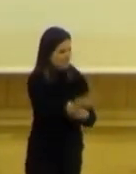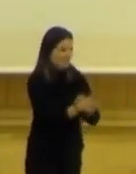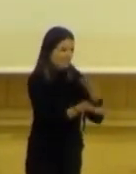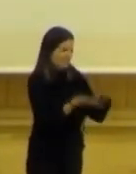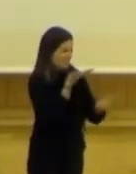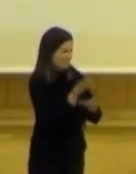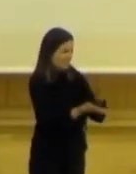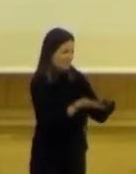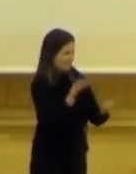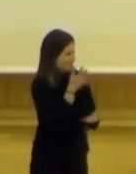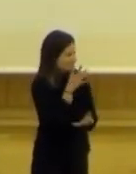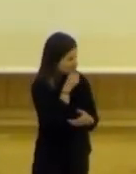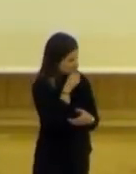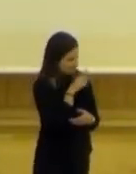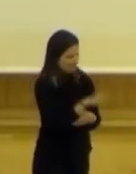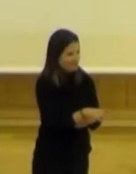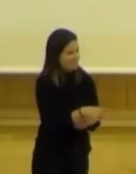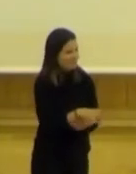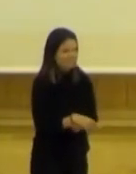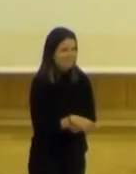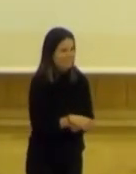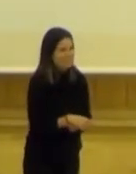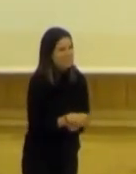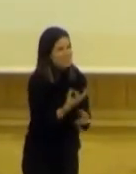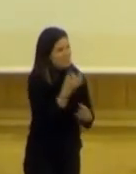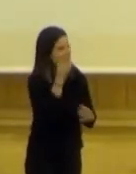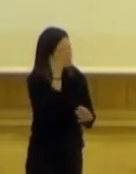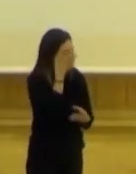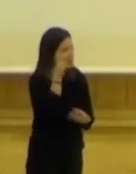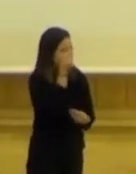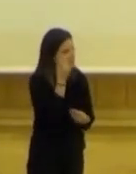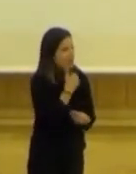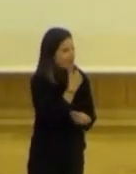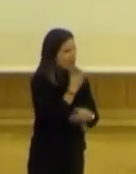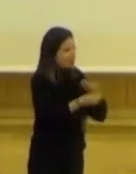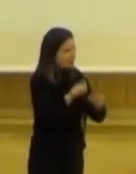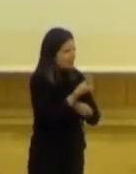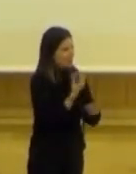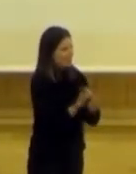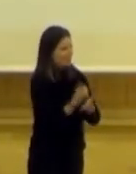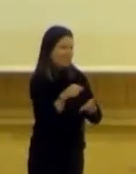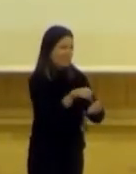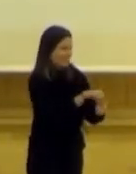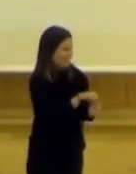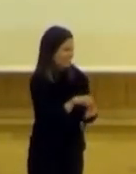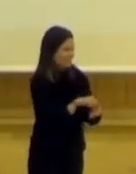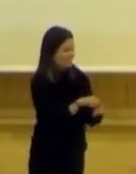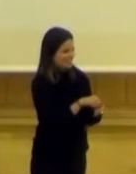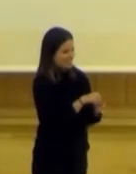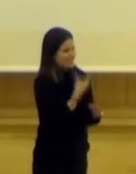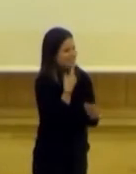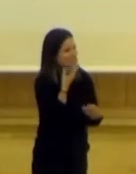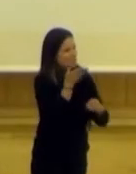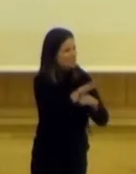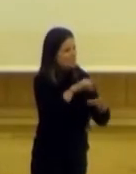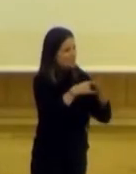proyecto. Es decir, tenía la idea de algo que podía pensar o hacer con las ciudadanías. Se agruparon en estos cuatro temas. Ahora les voy a contar de qué fueron los